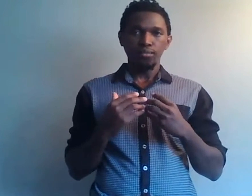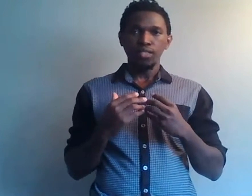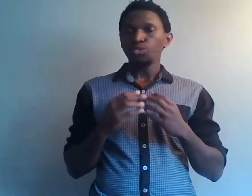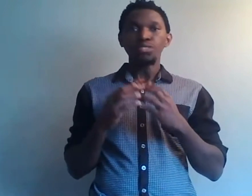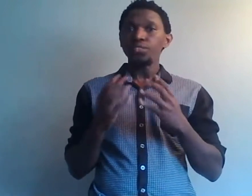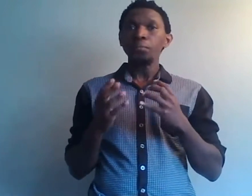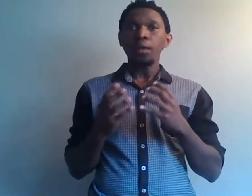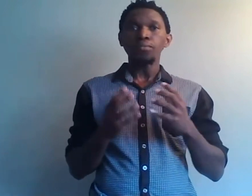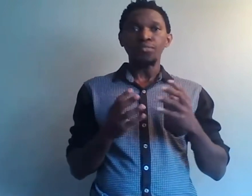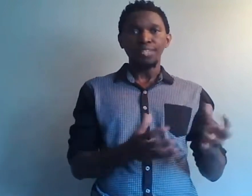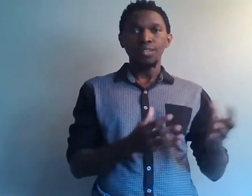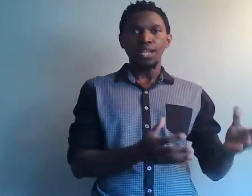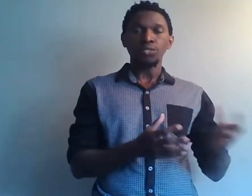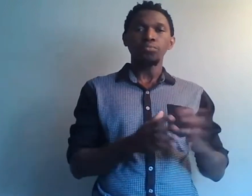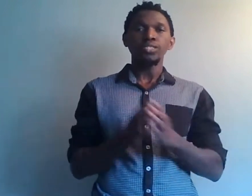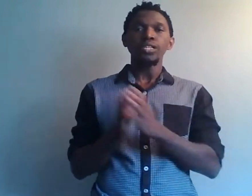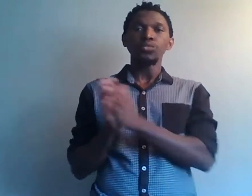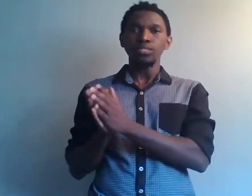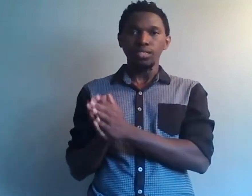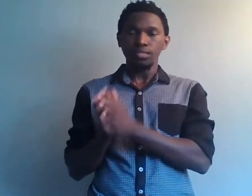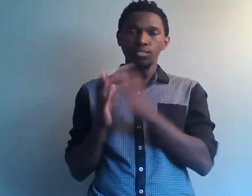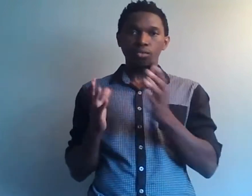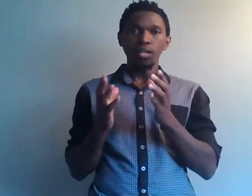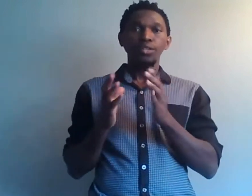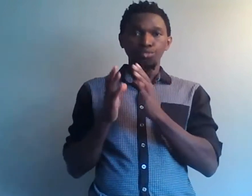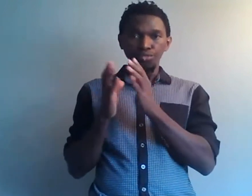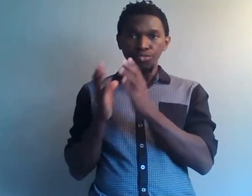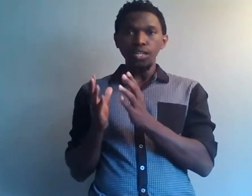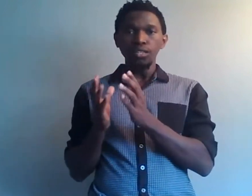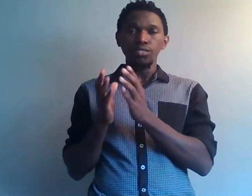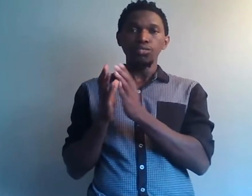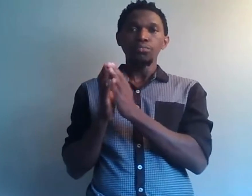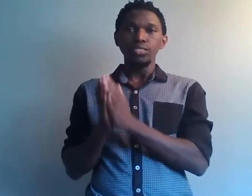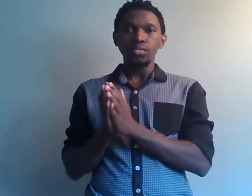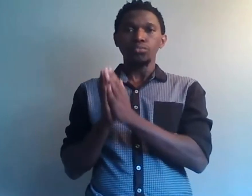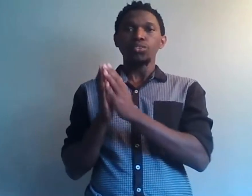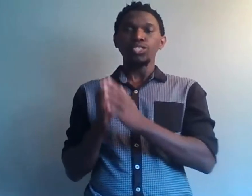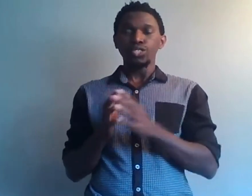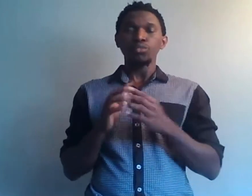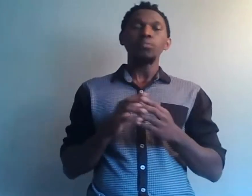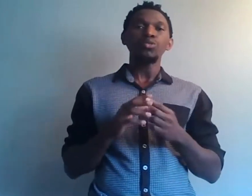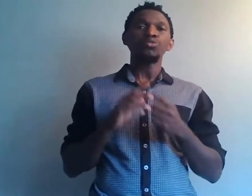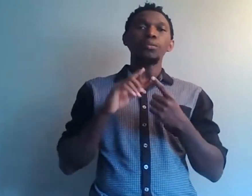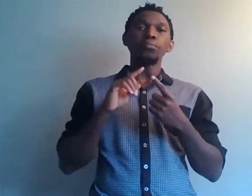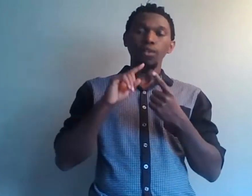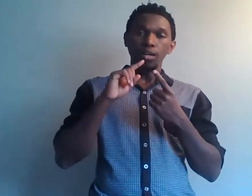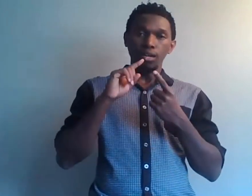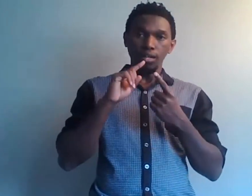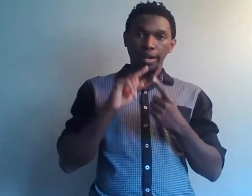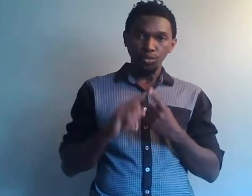Tu ne viens pas pour faire de l'argent pour acheter une noisette. Non, tu viens dans le business pour t'enrichir. Non, d'abord tu viens pour résoudre